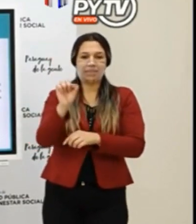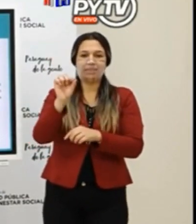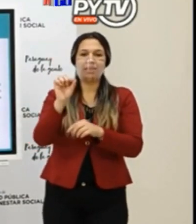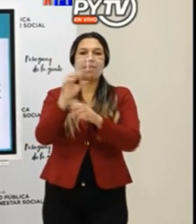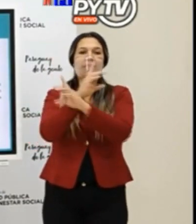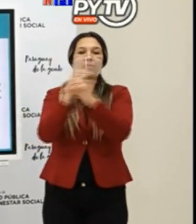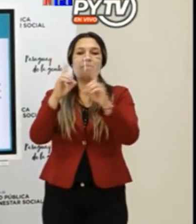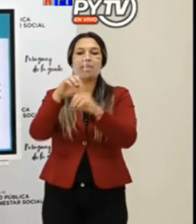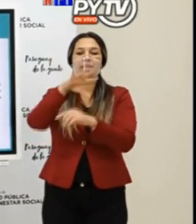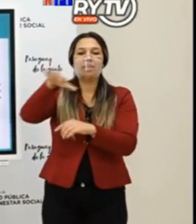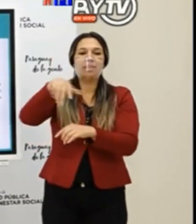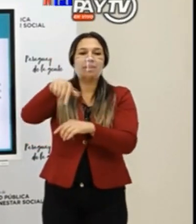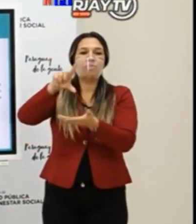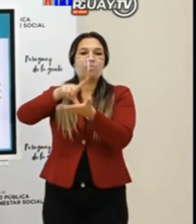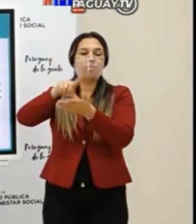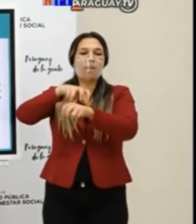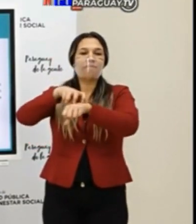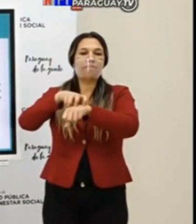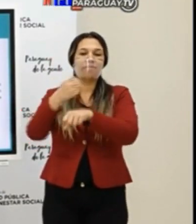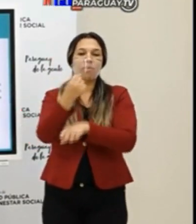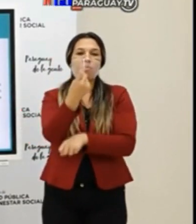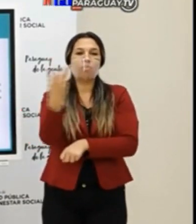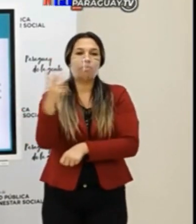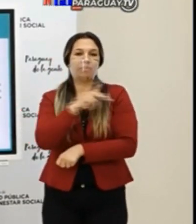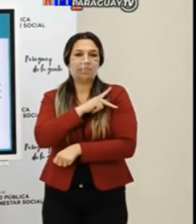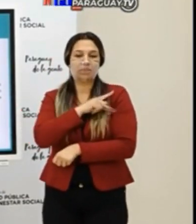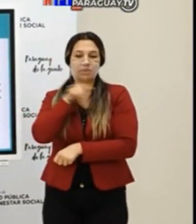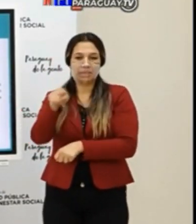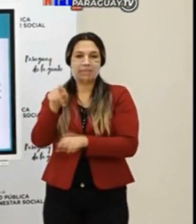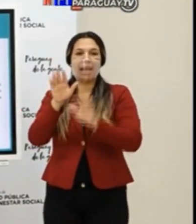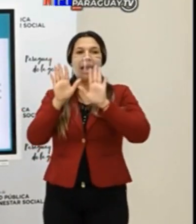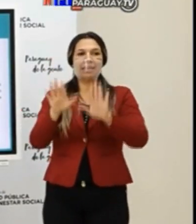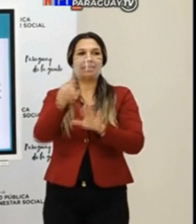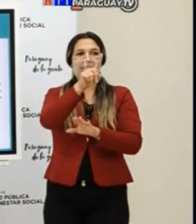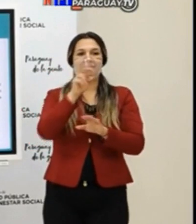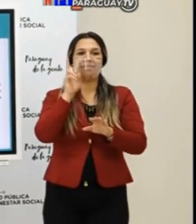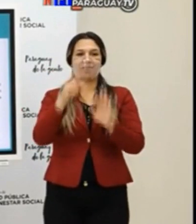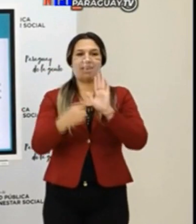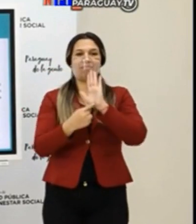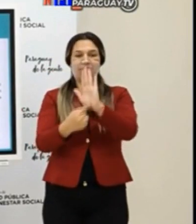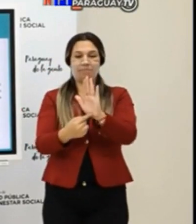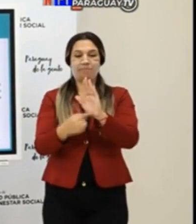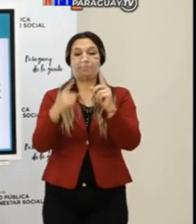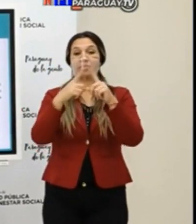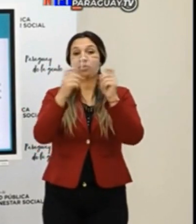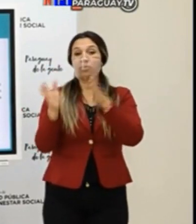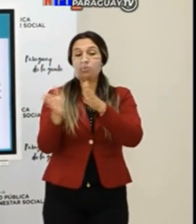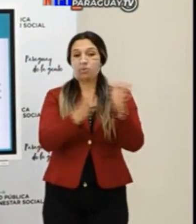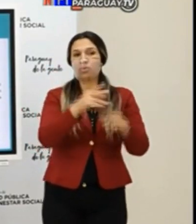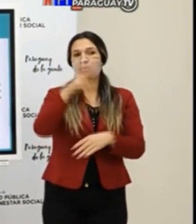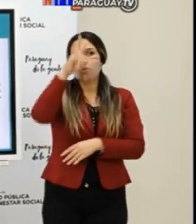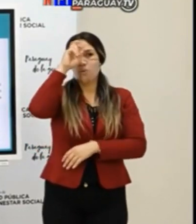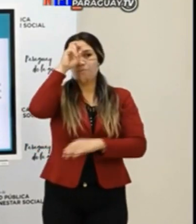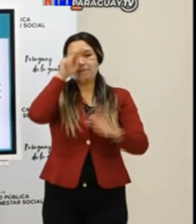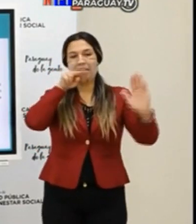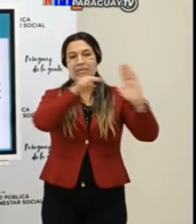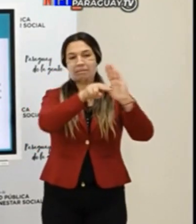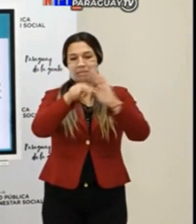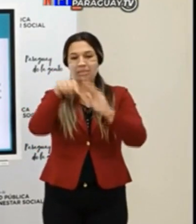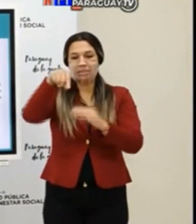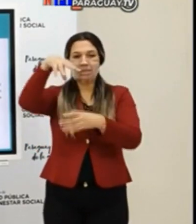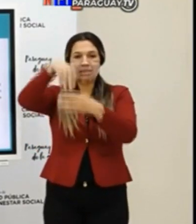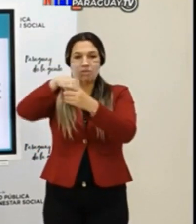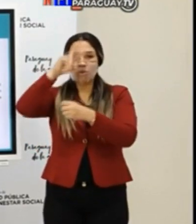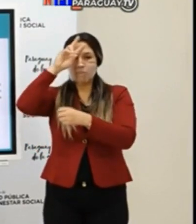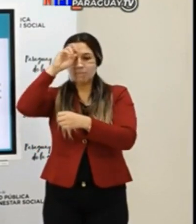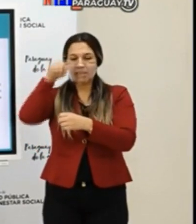habitantes que tiene ese país. Y a partir de eso, construimos un poco este mapa. Hay otras variables que son de interés, la cantidad de hospitalizados que tiene ese territorio, la cantidad